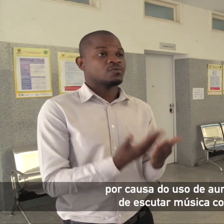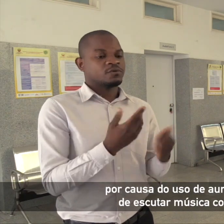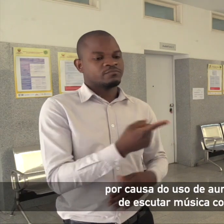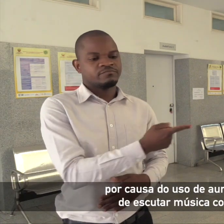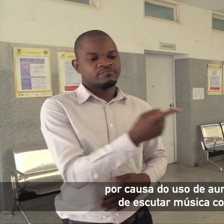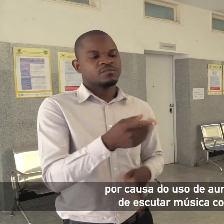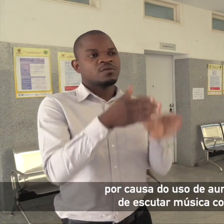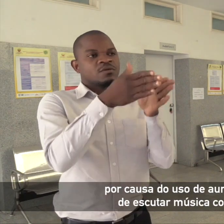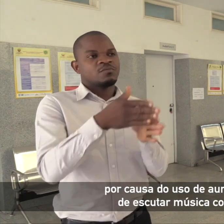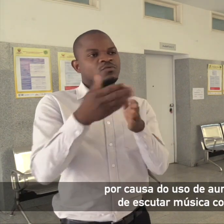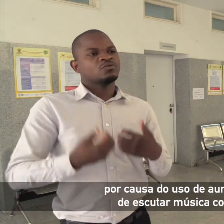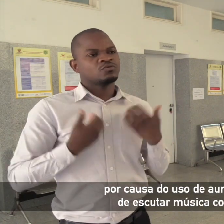auriculares,